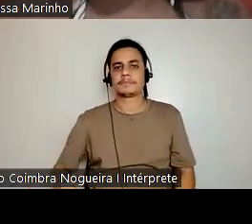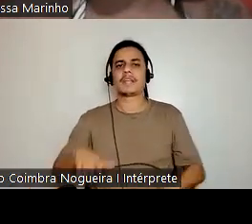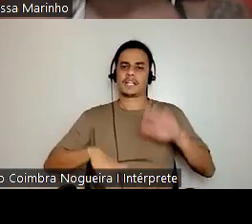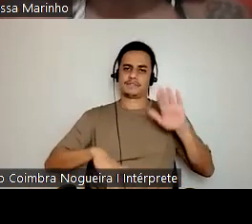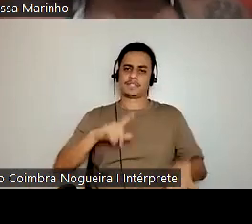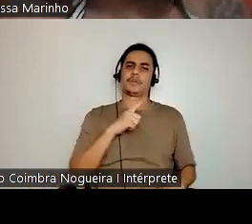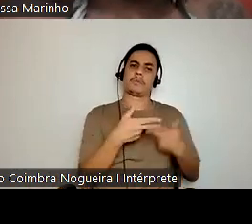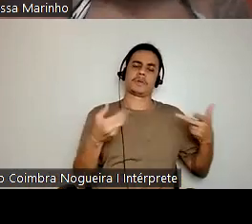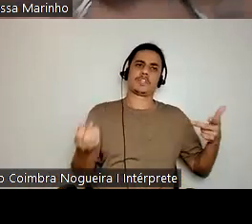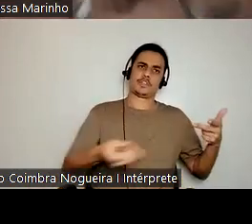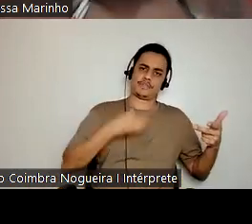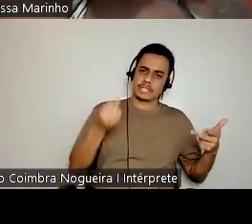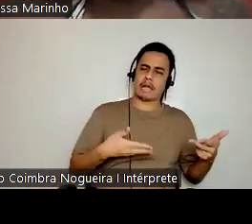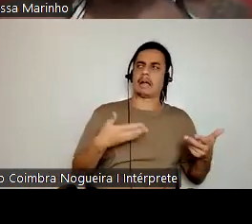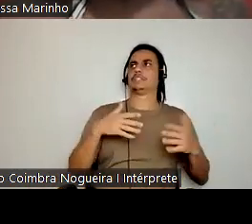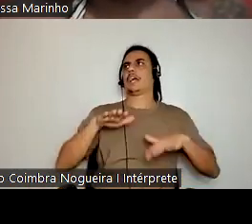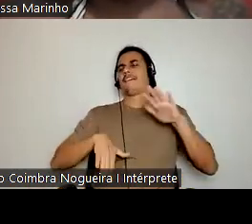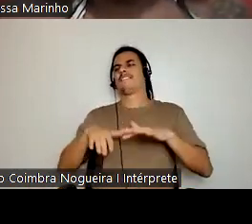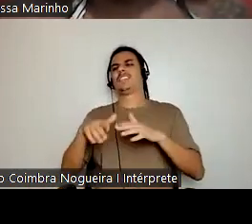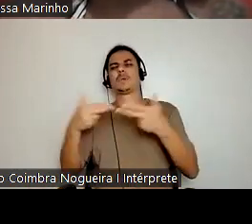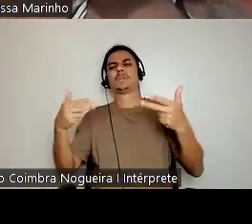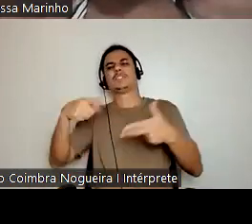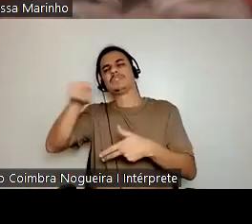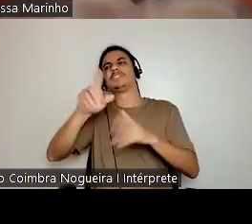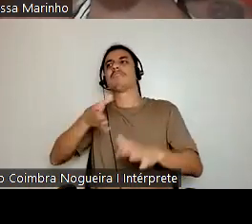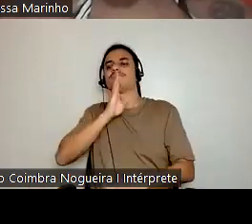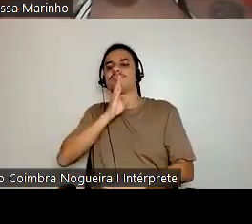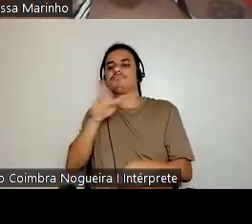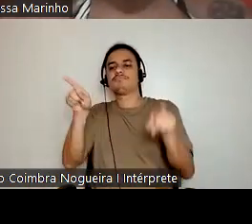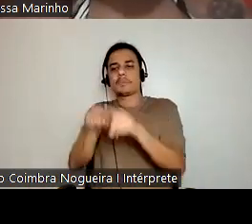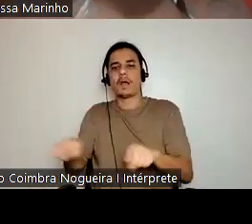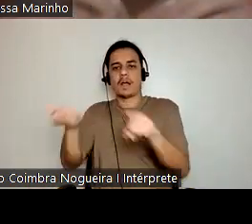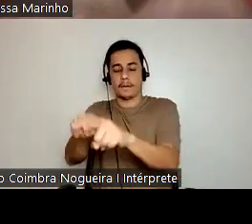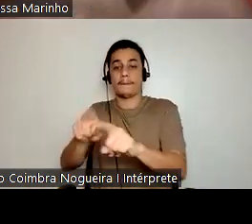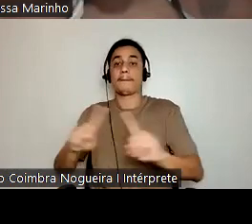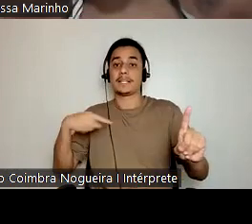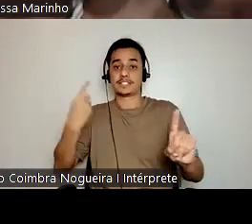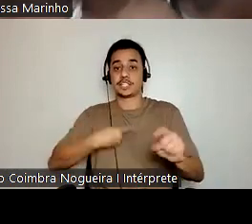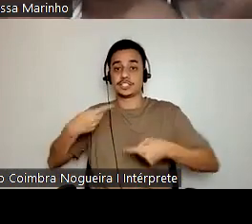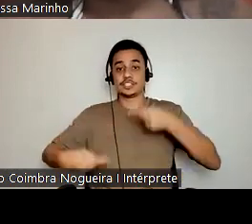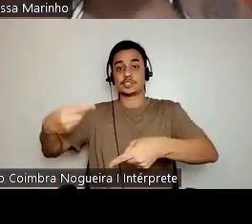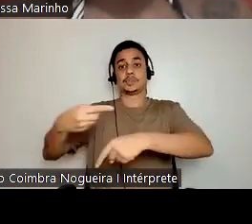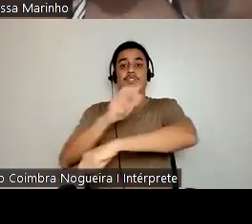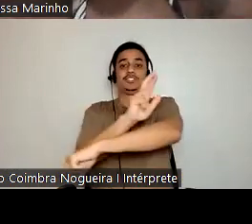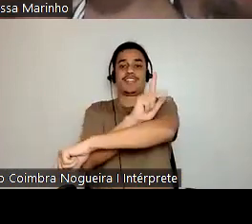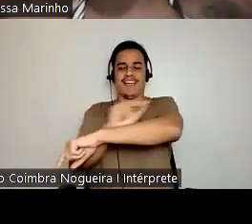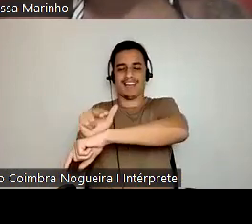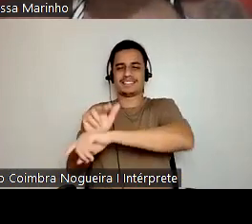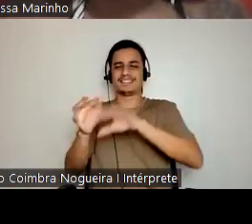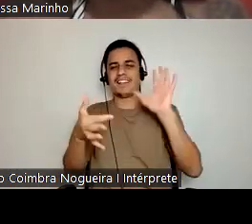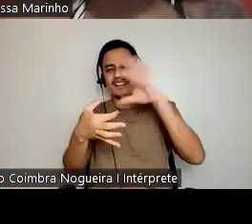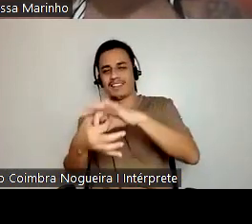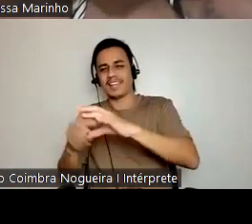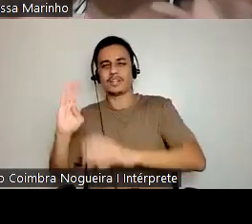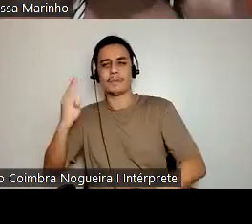coisas já sejam também mais do mesmo do que vocês ouvirem falar, mas a gente está falando da perspectiva de raça, não da perspectiva biológica, enfim, acho que todo